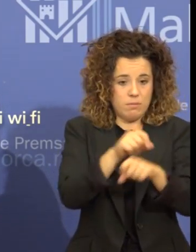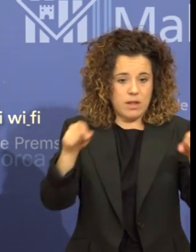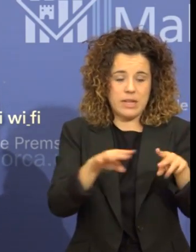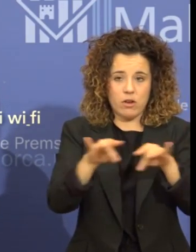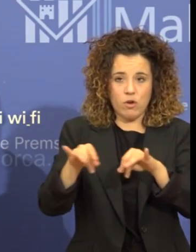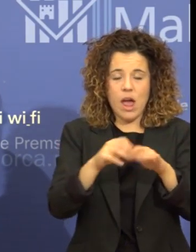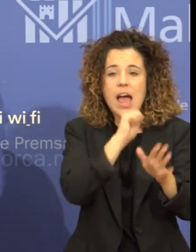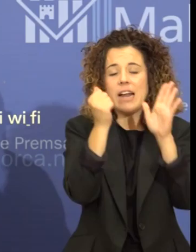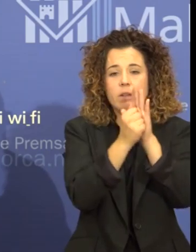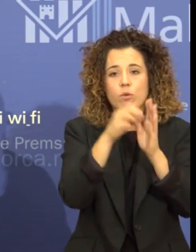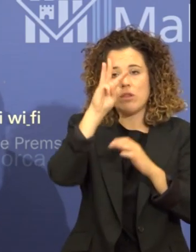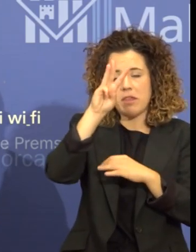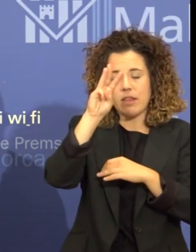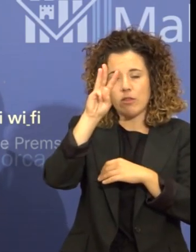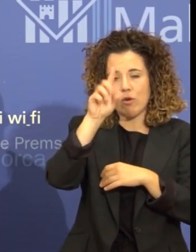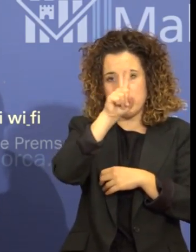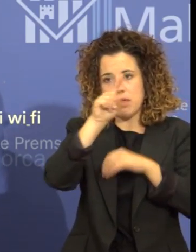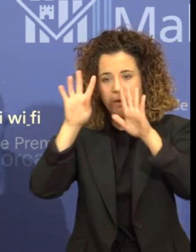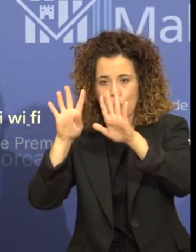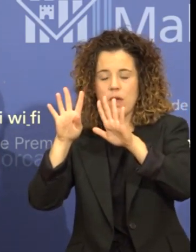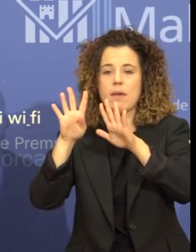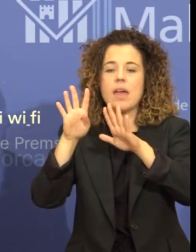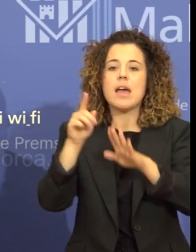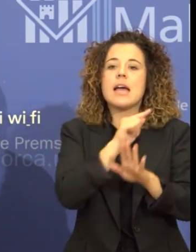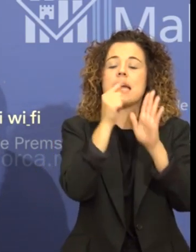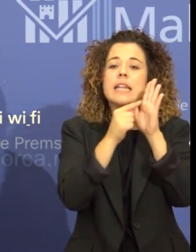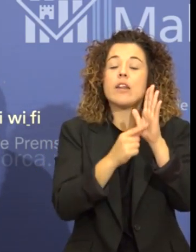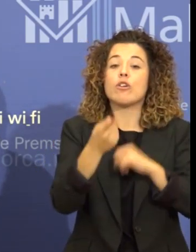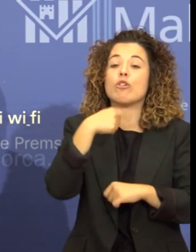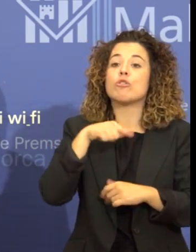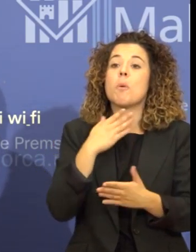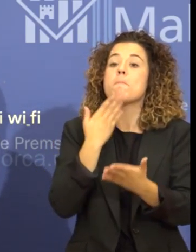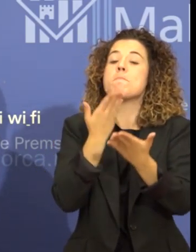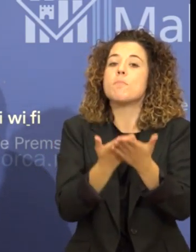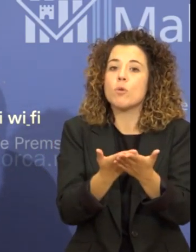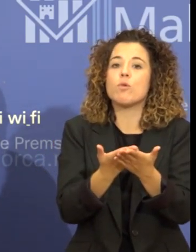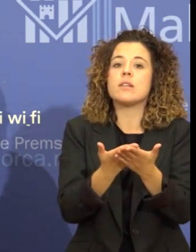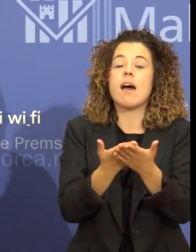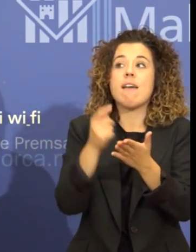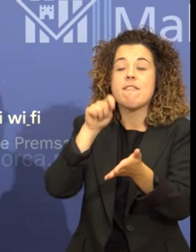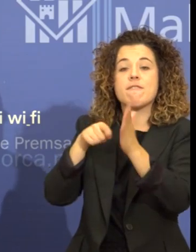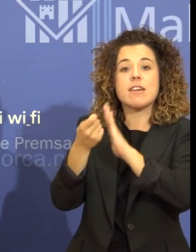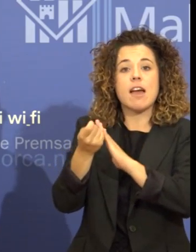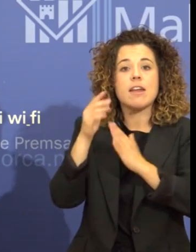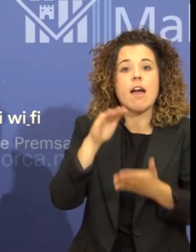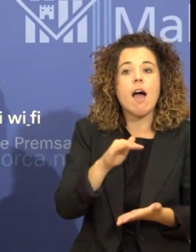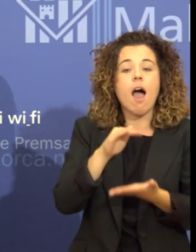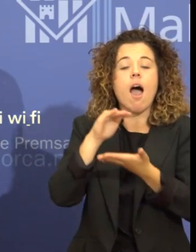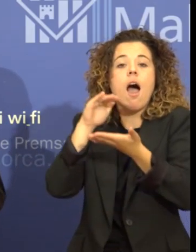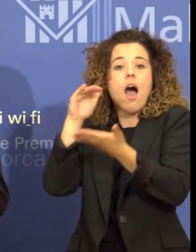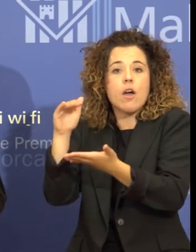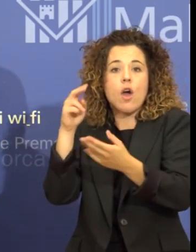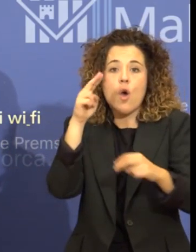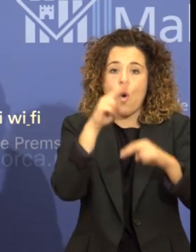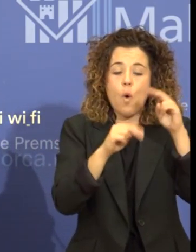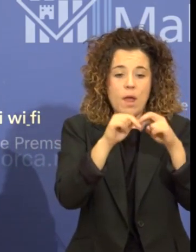309 del Codi Penal el criteri que proposem és enviar a la Fiscalia totes aquelles obres de nova